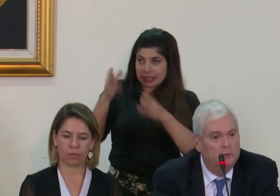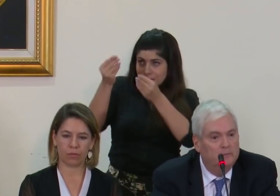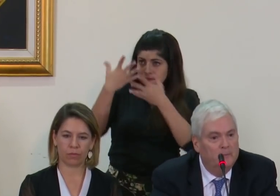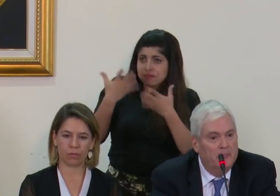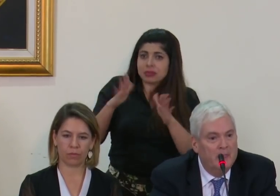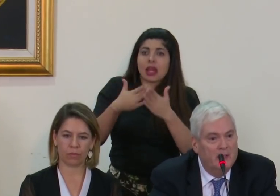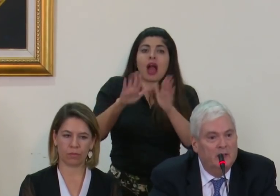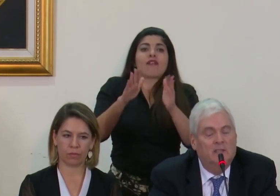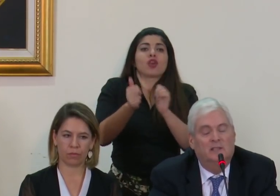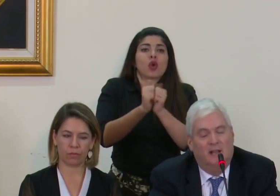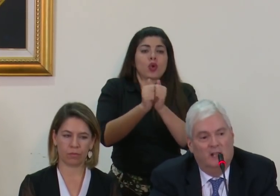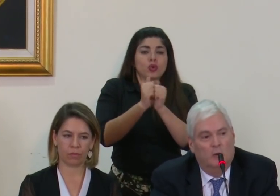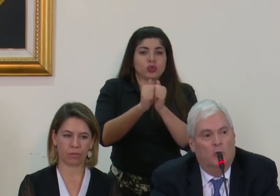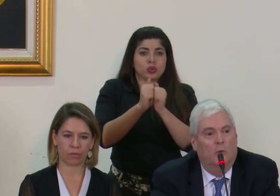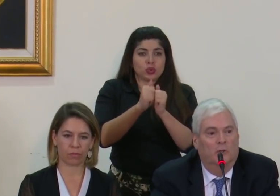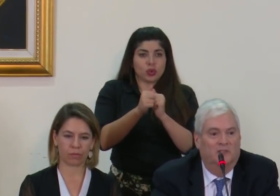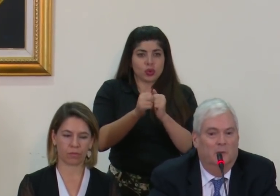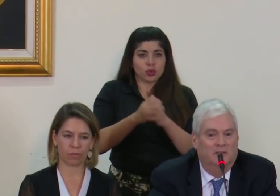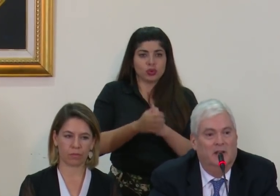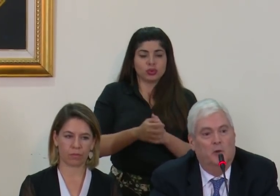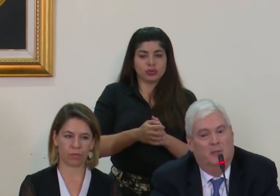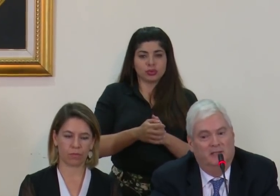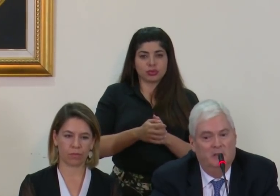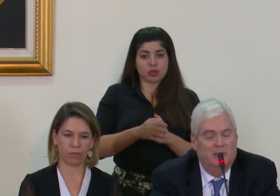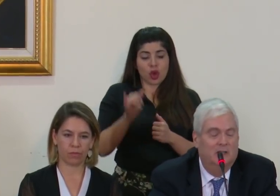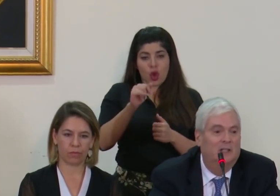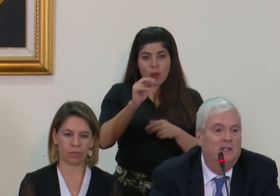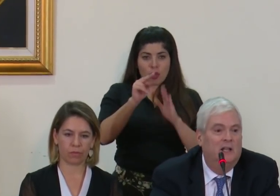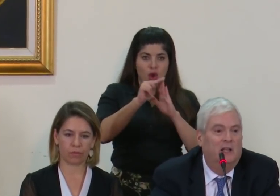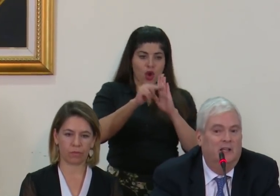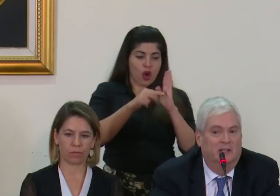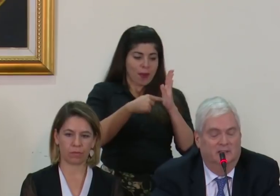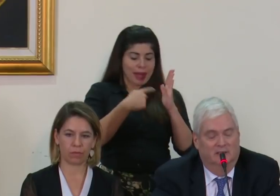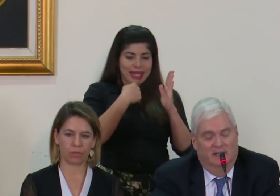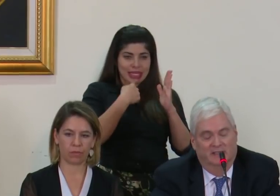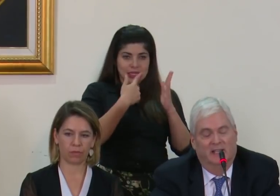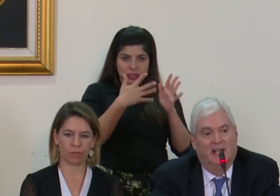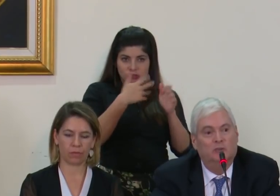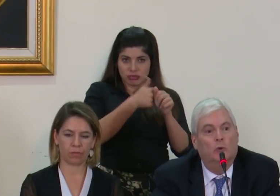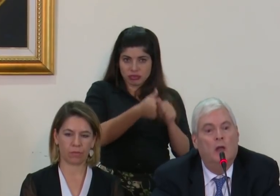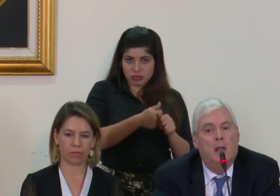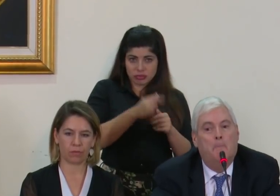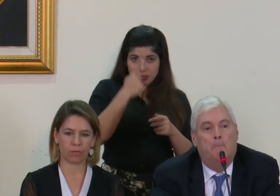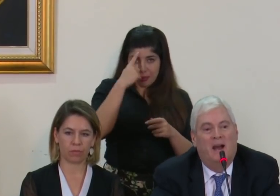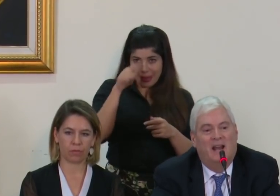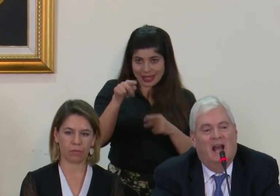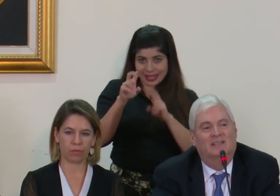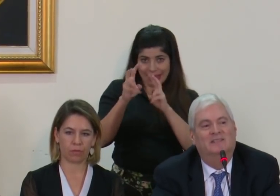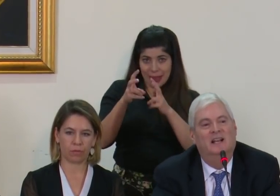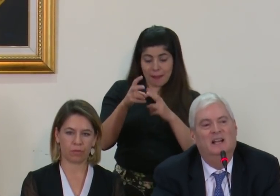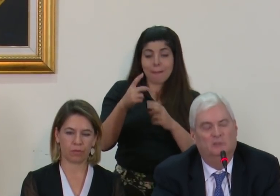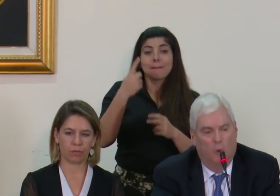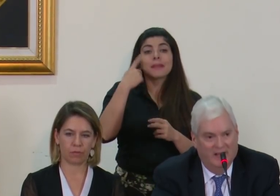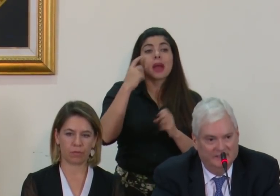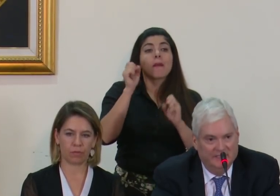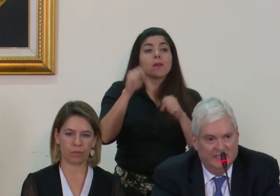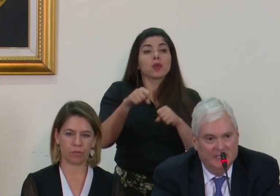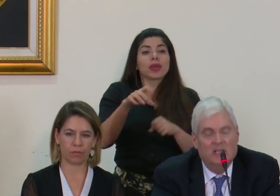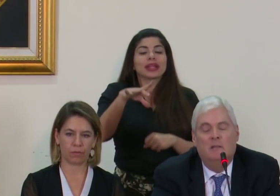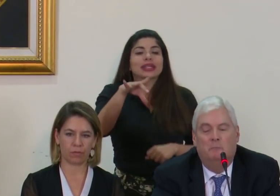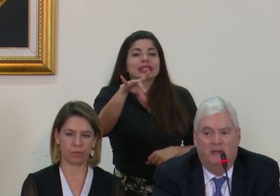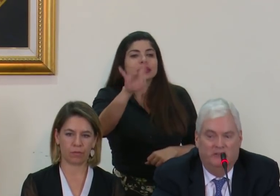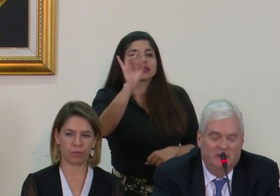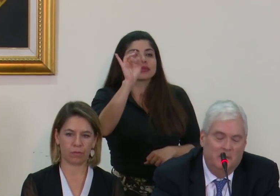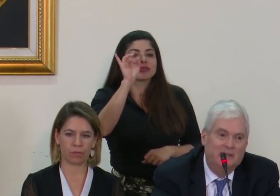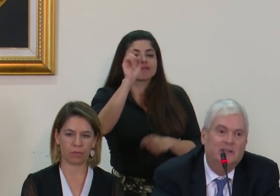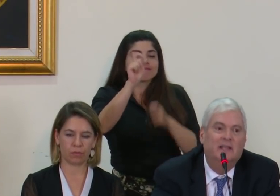concurso tal como lo establece la normativa en este caso para hacer la escogencia